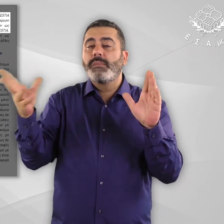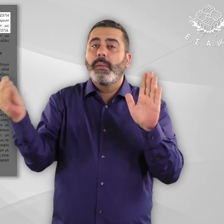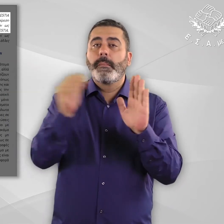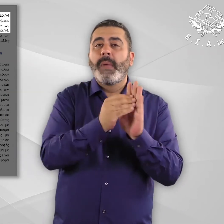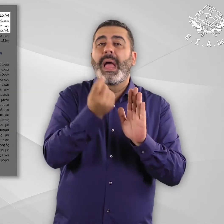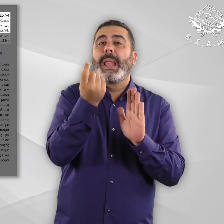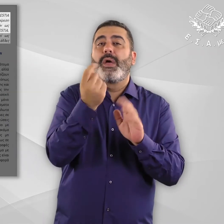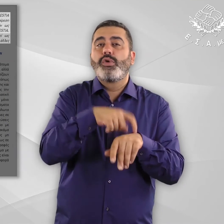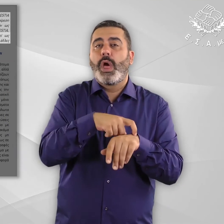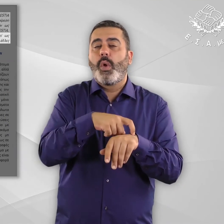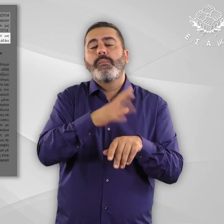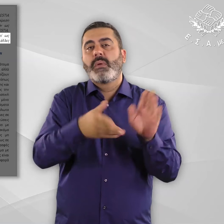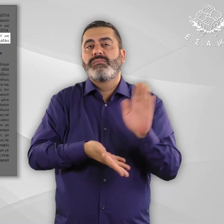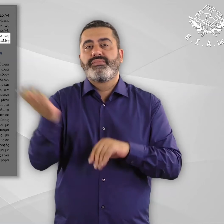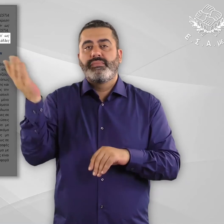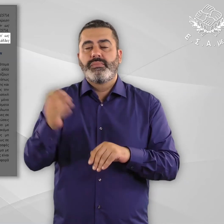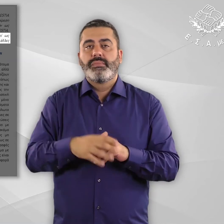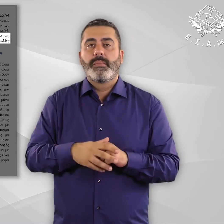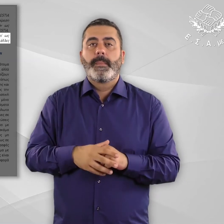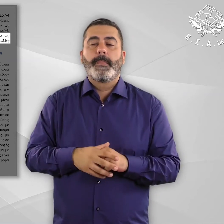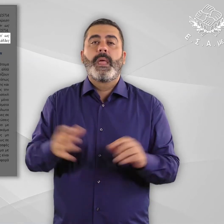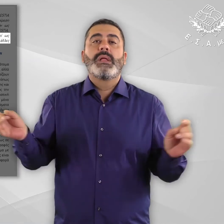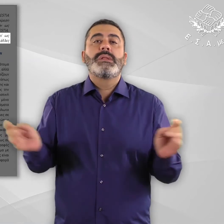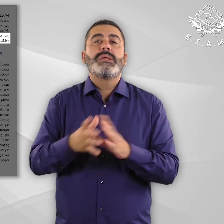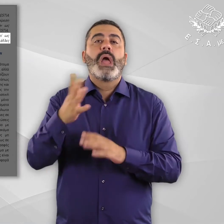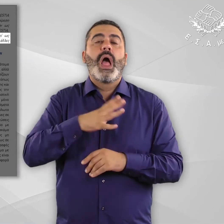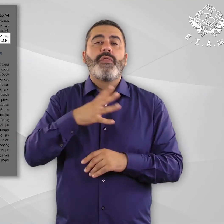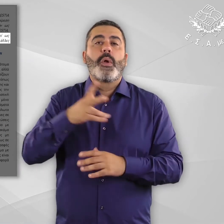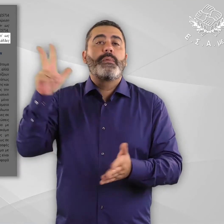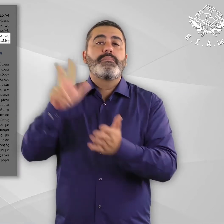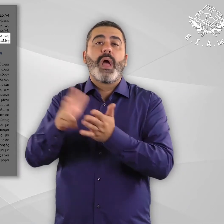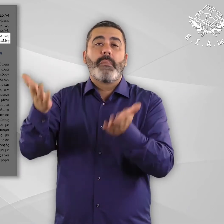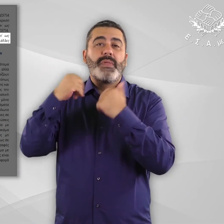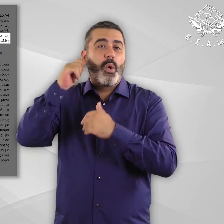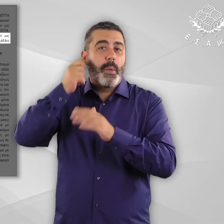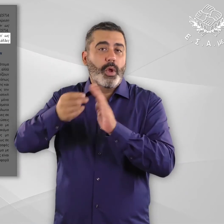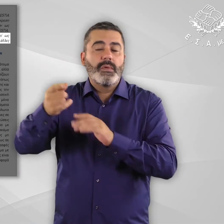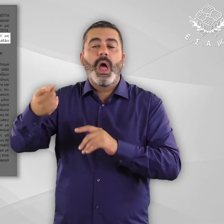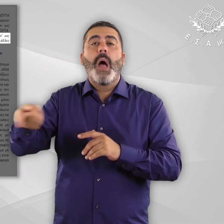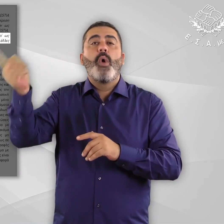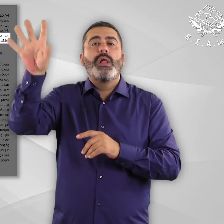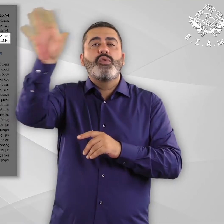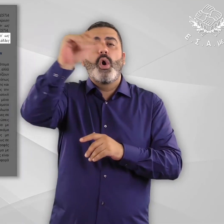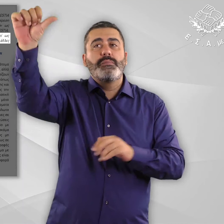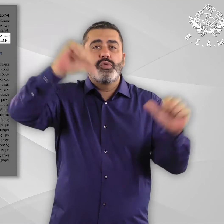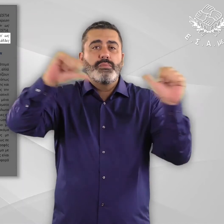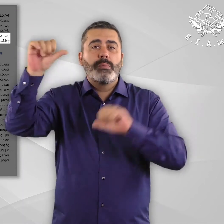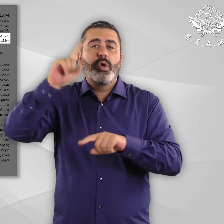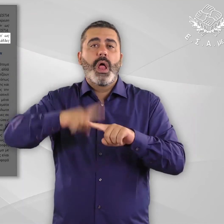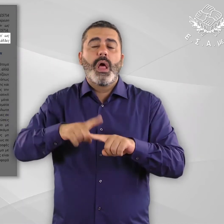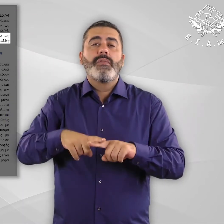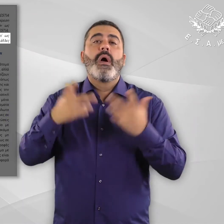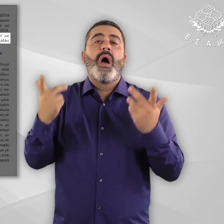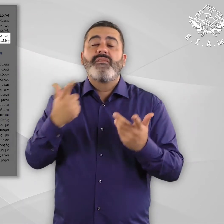ένα διαμέρισμα του εστία. Αναγνωρισμένοι πρόσφυγες που δεν έχουν φιλοξενηθεί ως ετούντες και αυτοί οι οποίοι έχουν επιστραφεί από άλλες